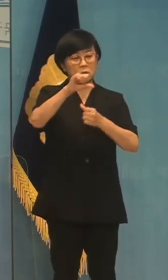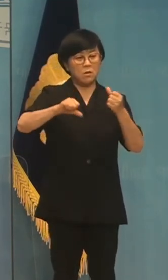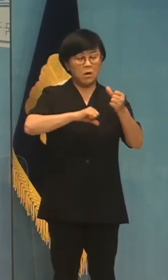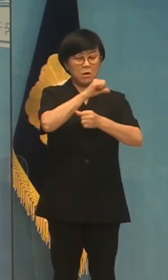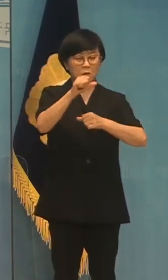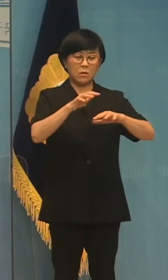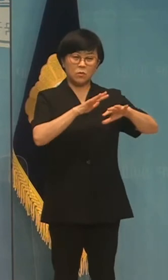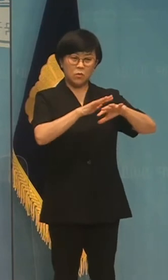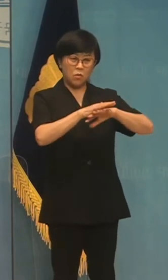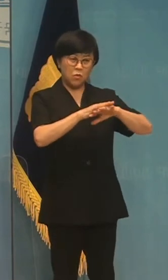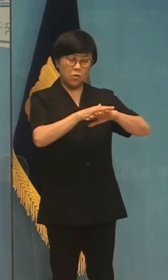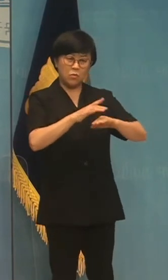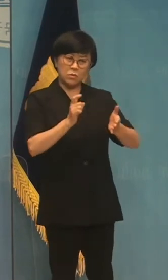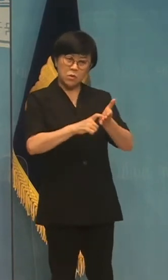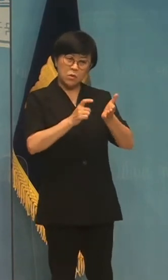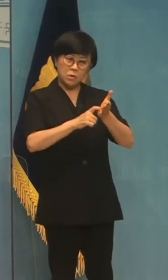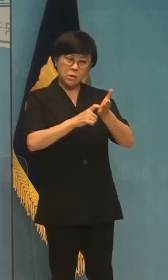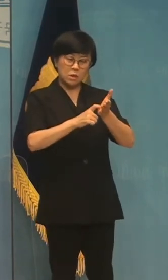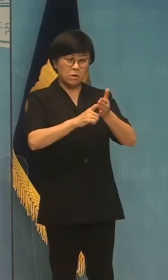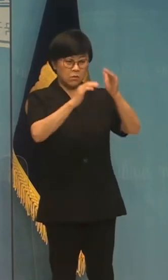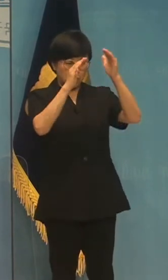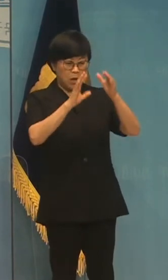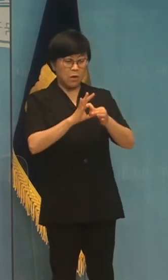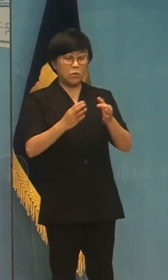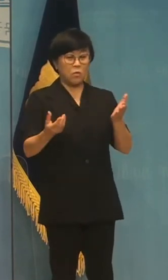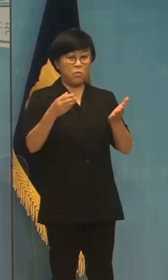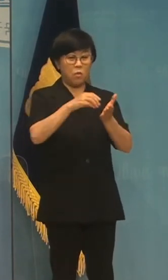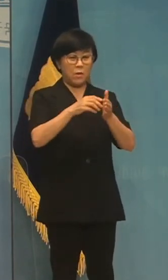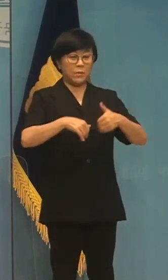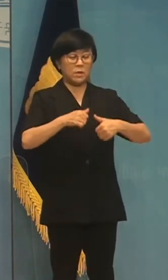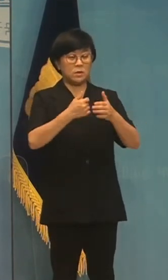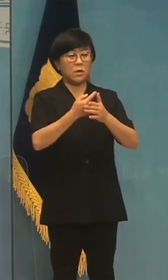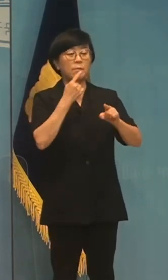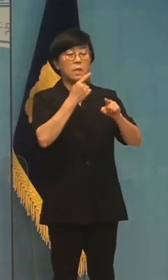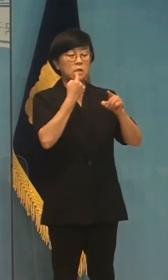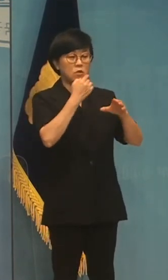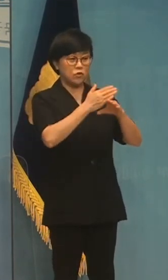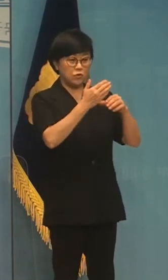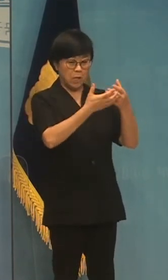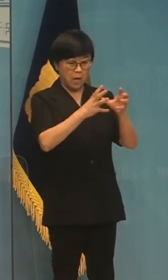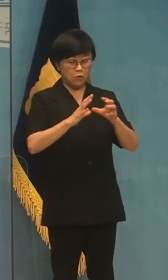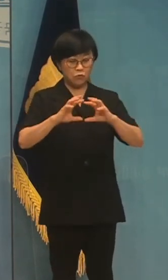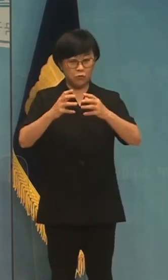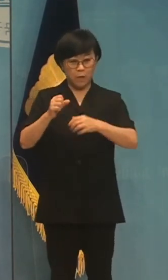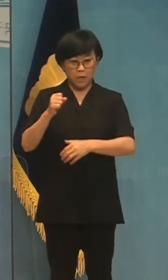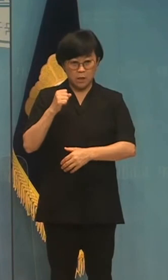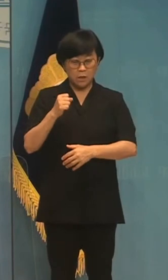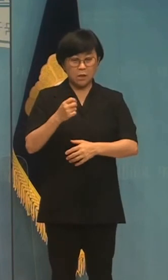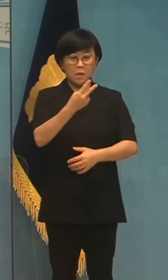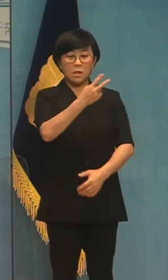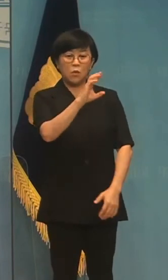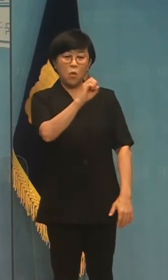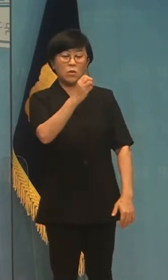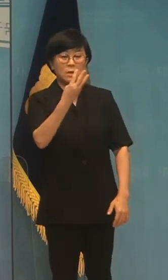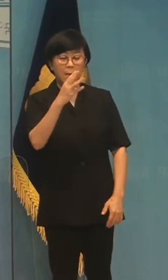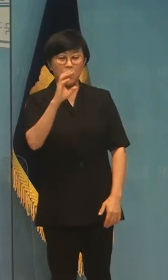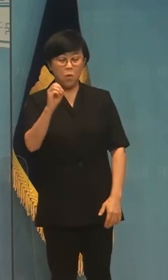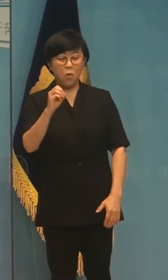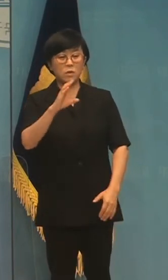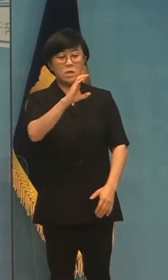농업, 촉진 등의 조항도 들어가야 합니다. 더불어민주당과 국민의힘이 2030년